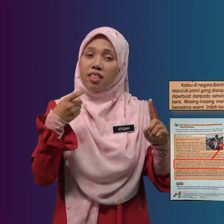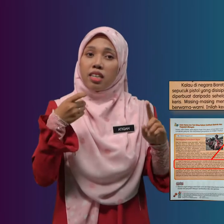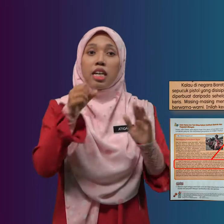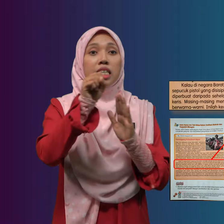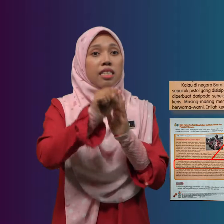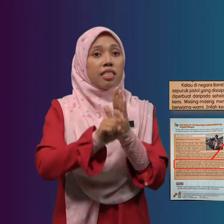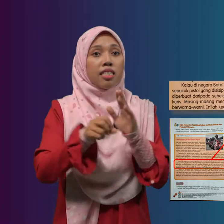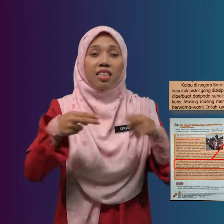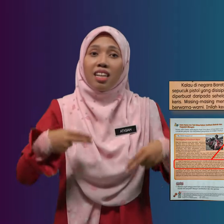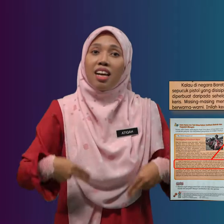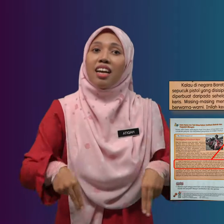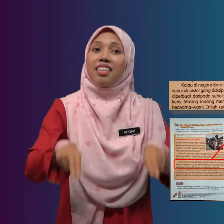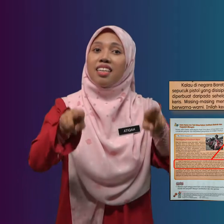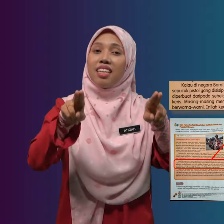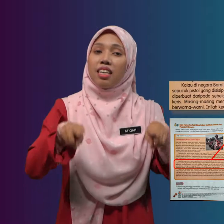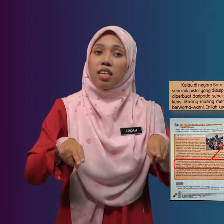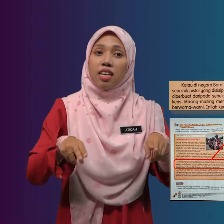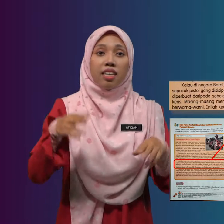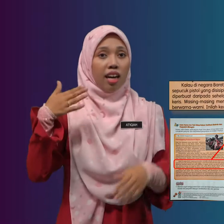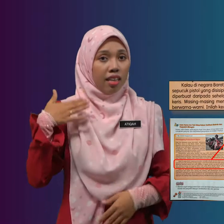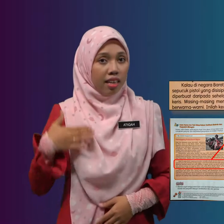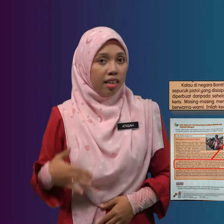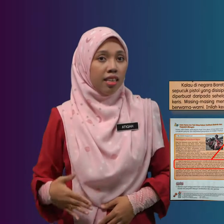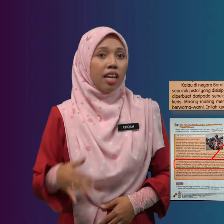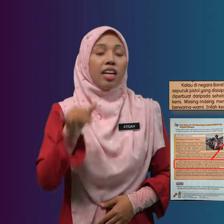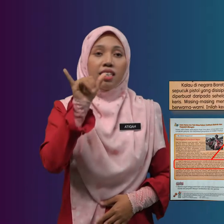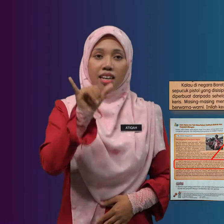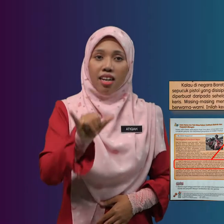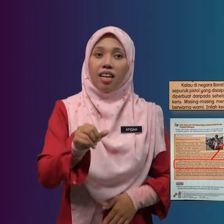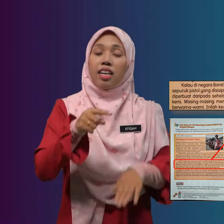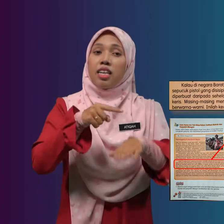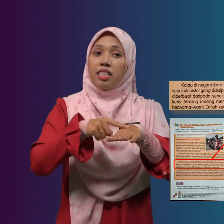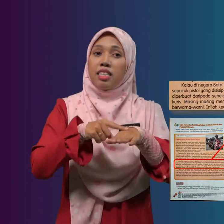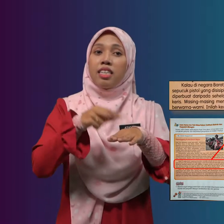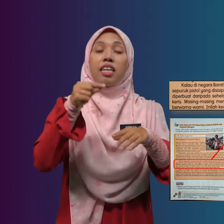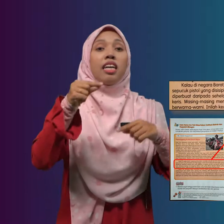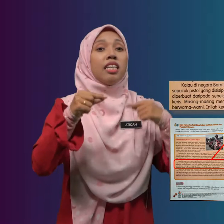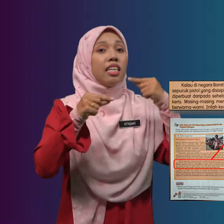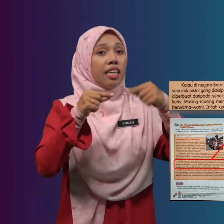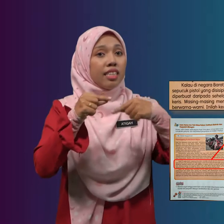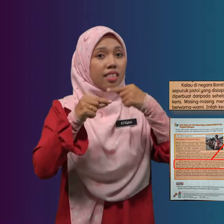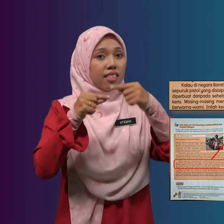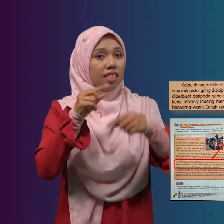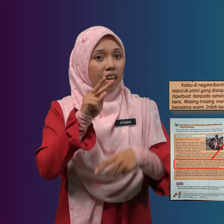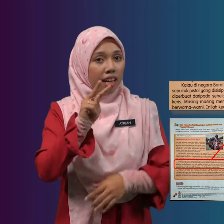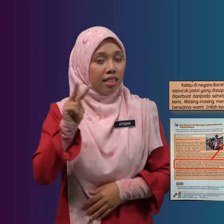Sehelai Kain Yang Dililitkan